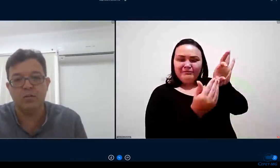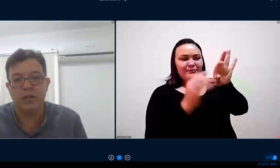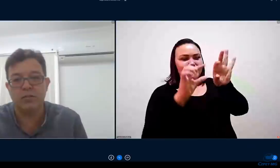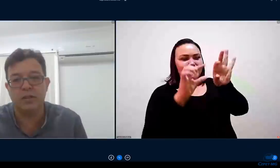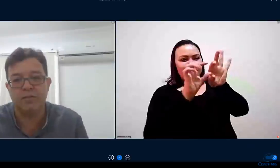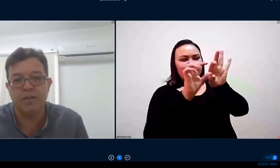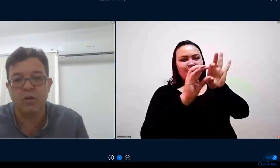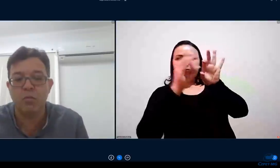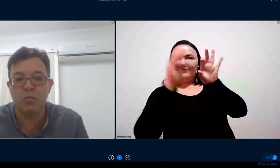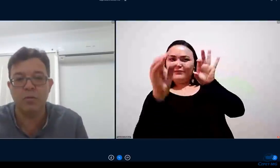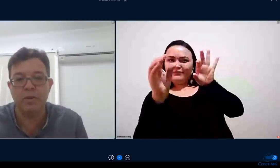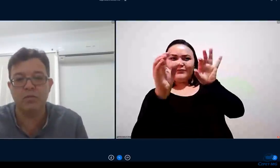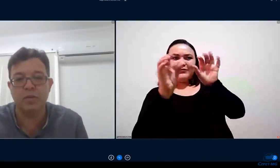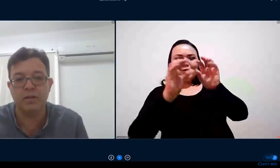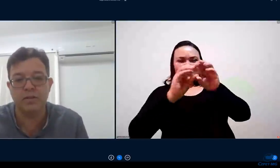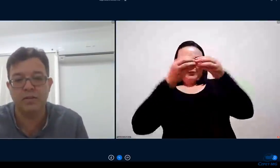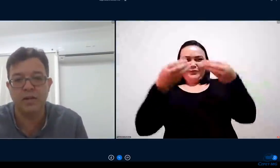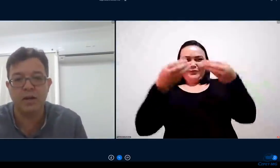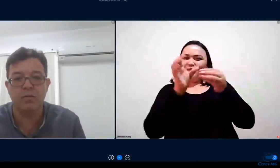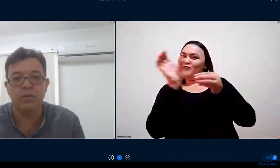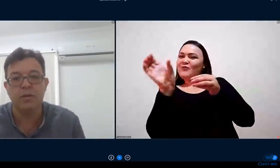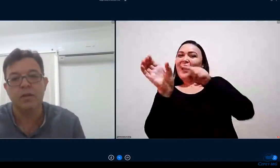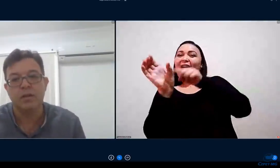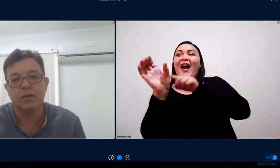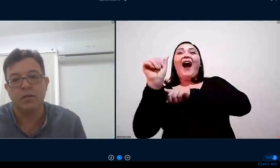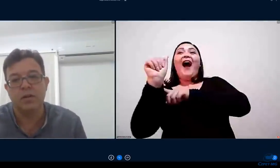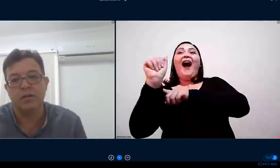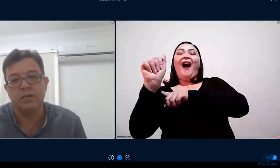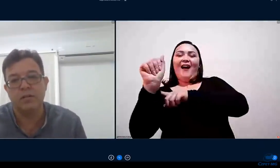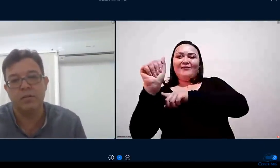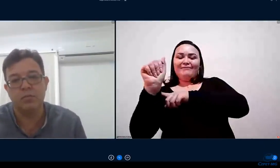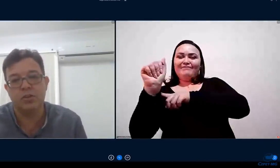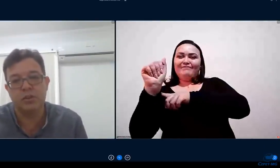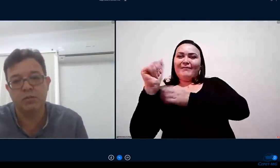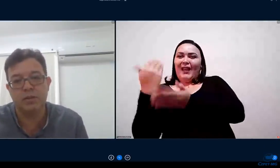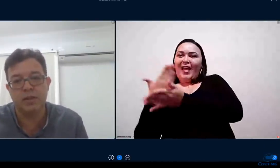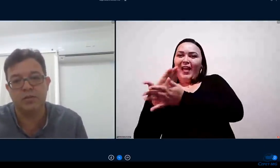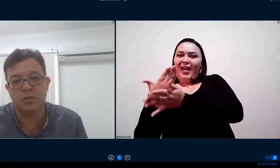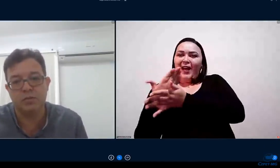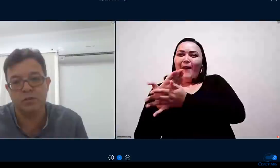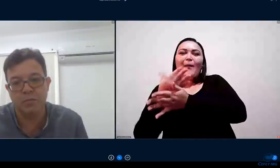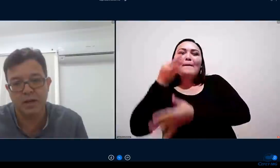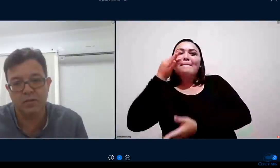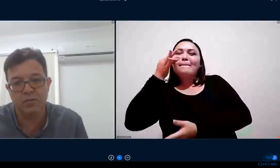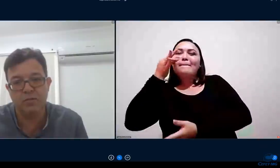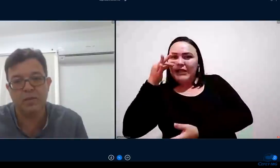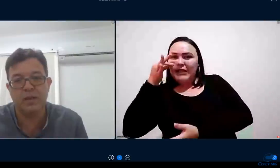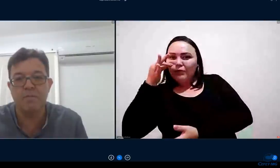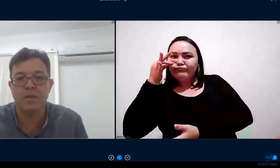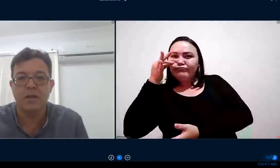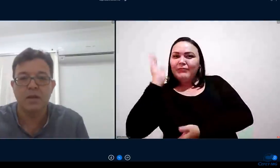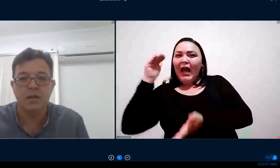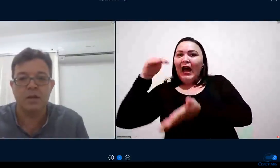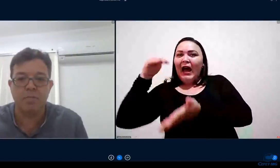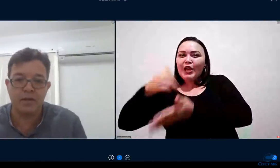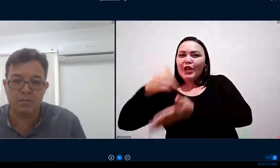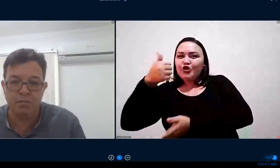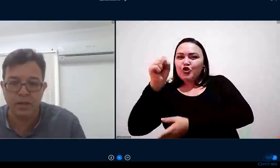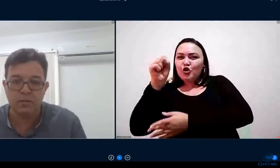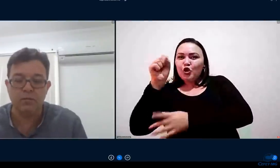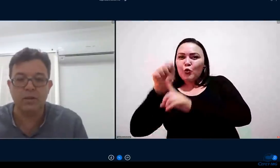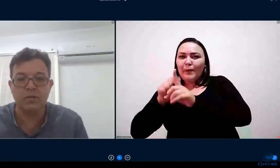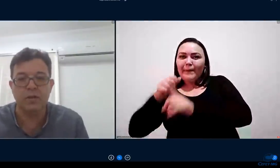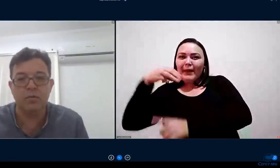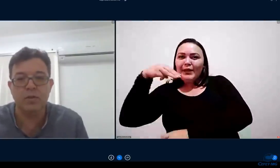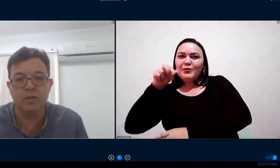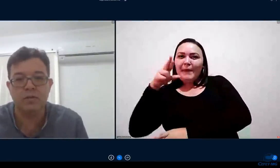parte A do grão de café como o momento presencial que nós havíamos tido até 18 de março e a